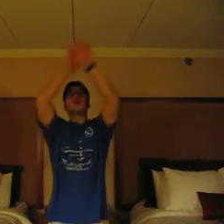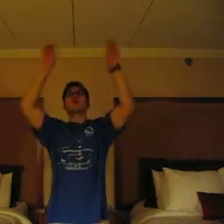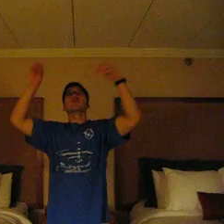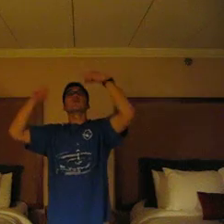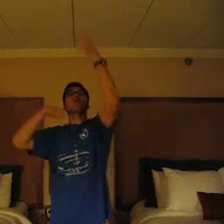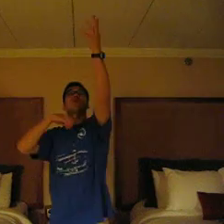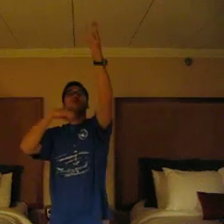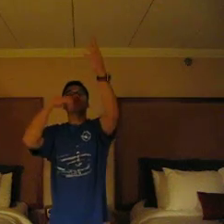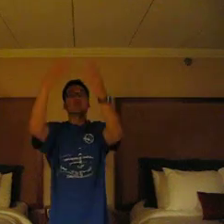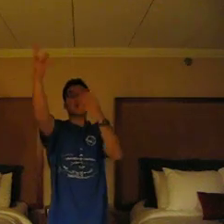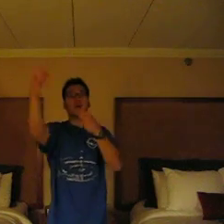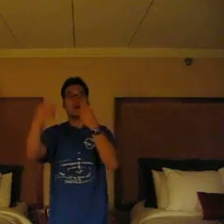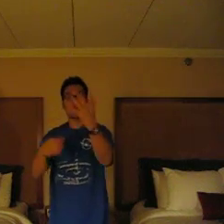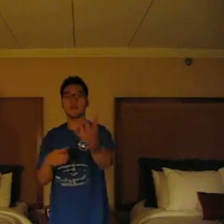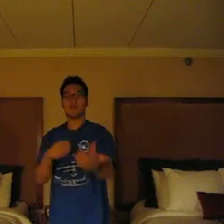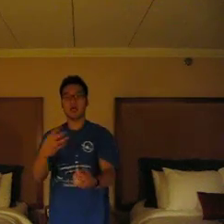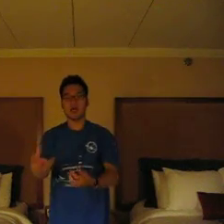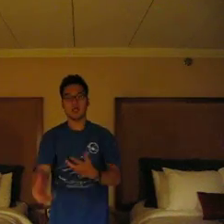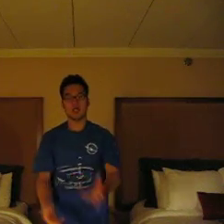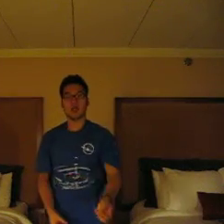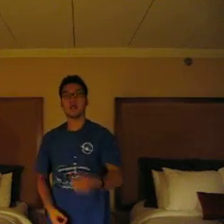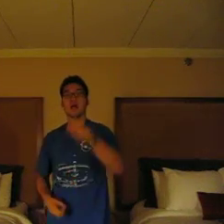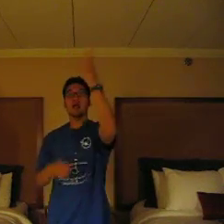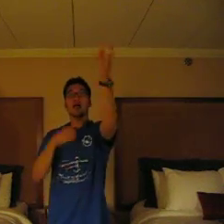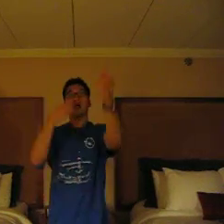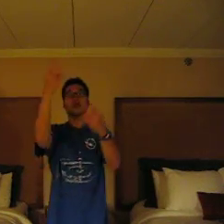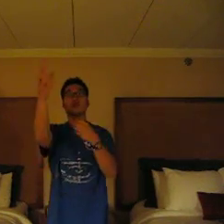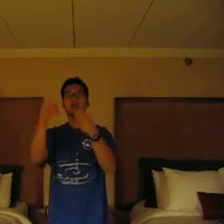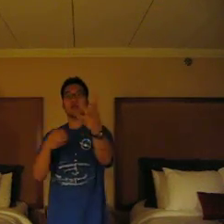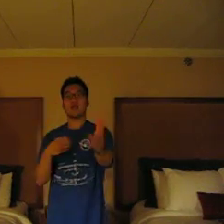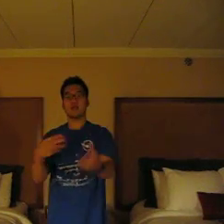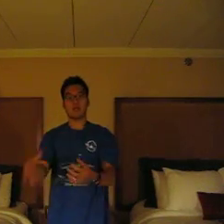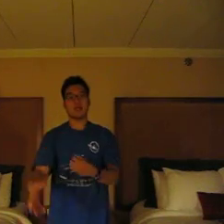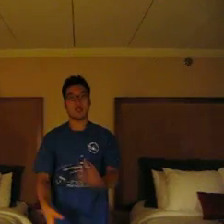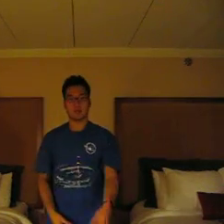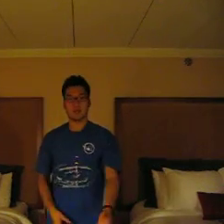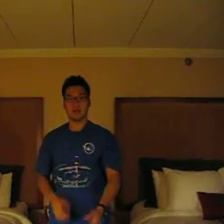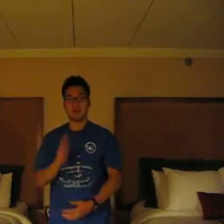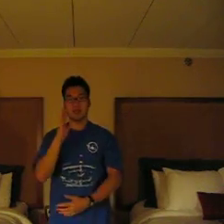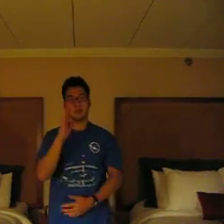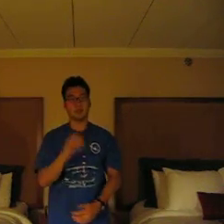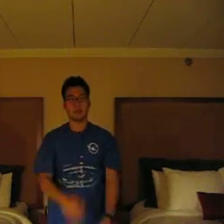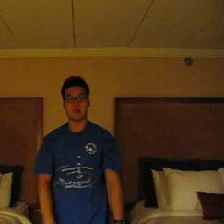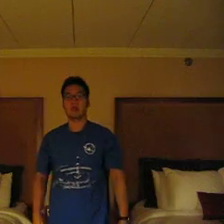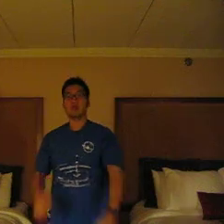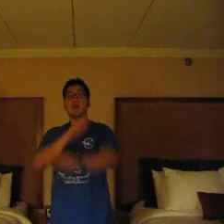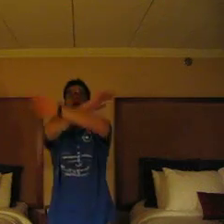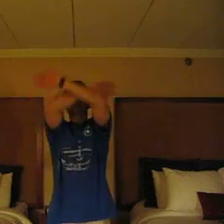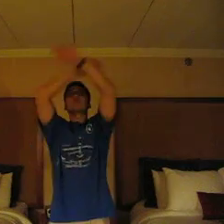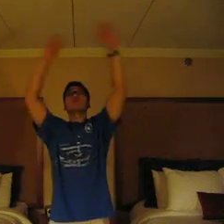둘 셋 넷 다 생각コ Judas 마지막 aux